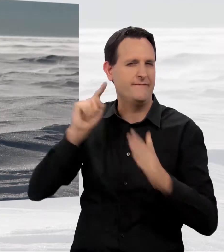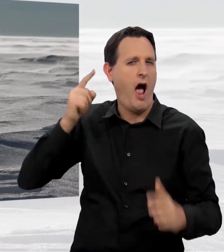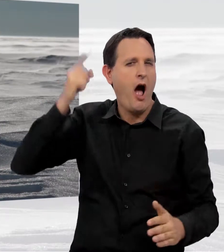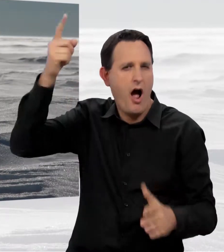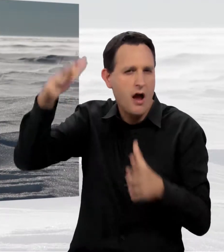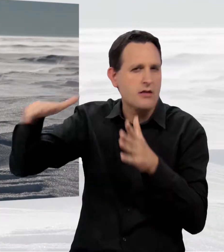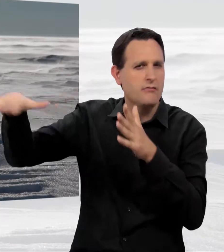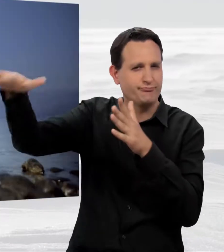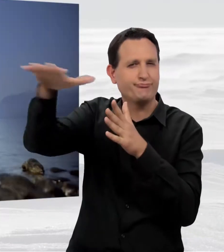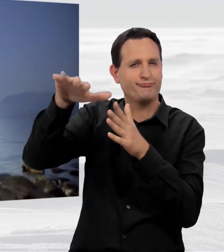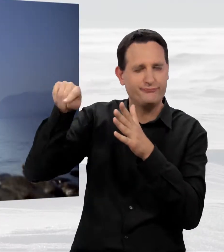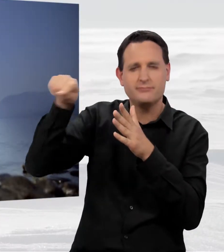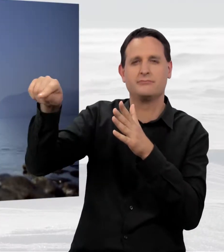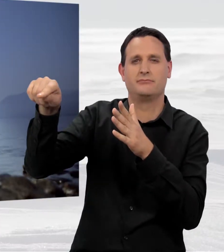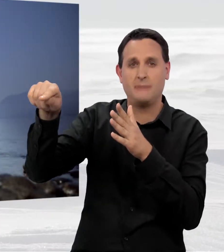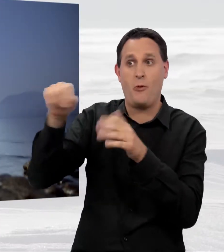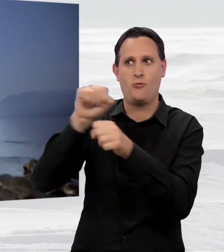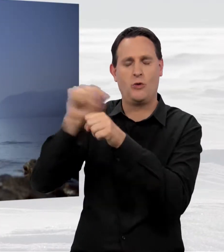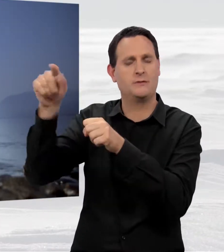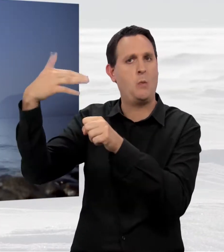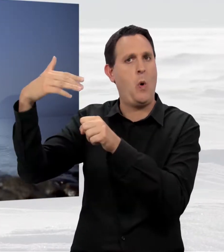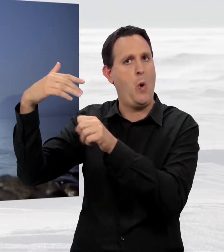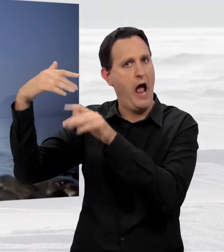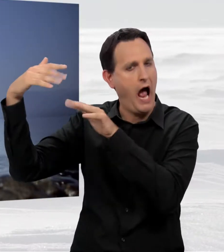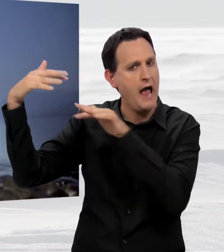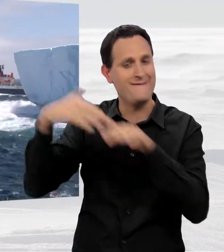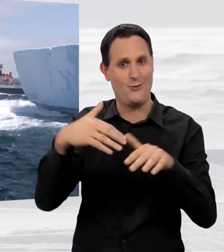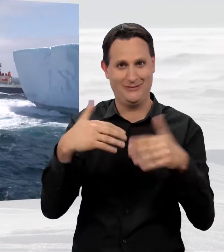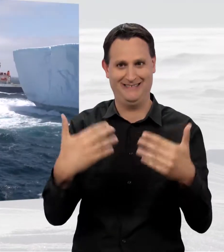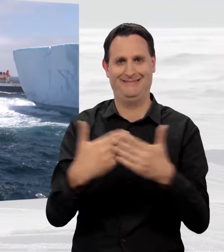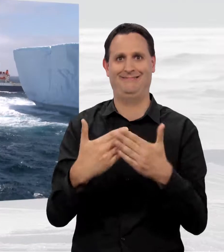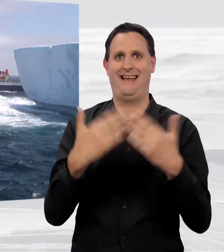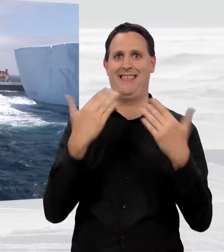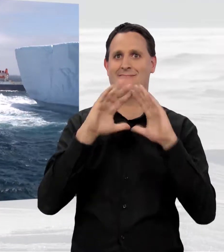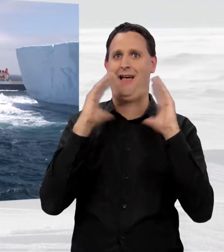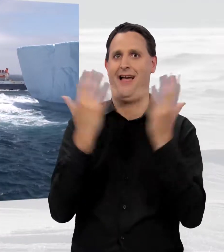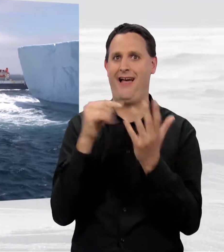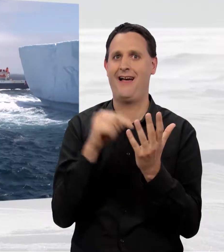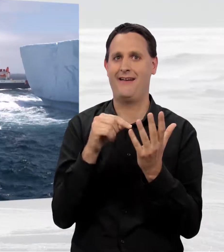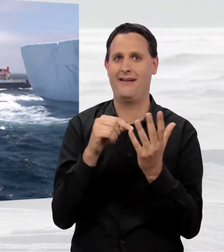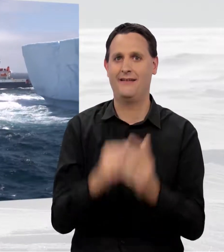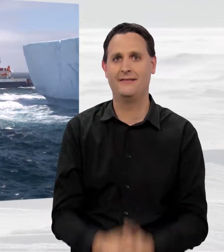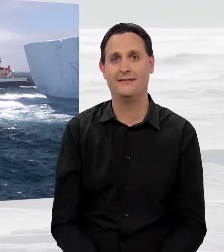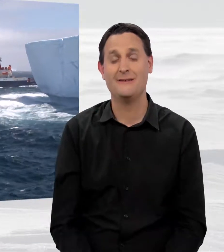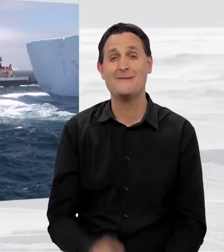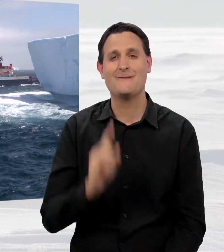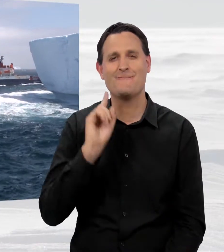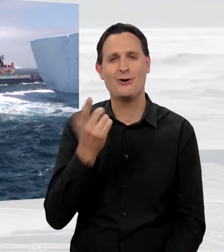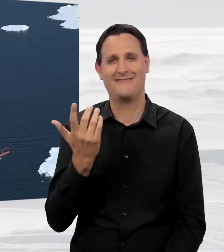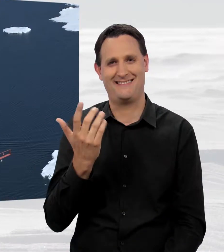weit weg zu sein scheinen und trotzdem das Klima unseres Planeten prägen. Man muss die Erde